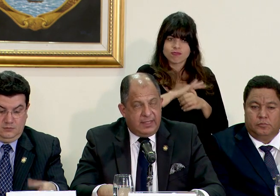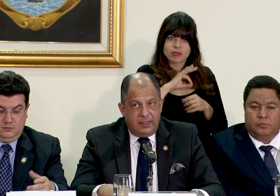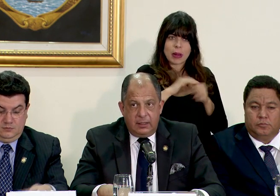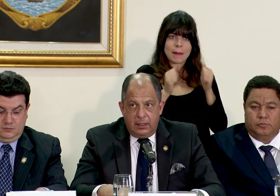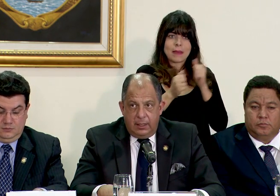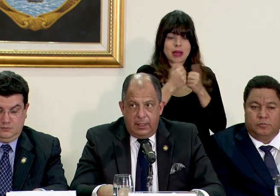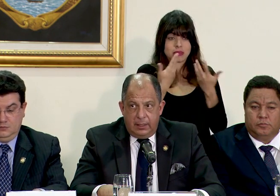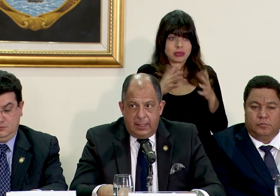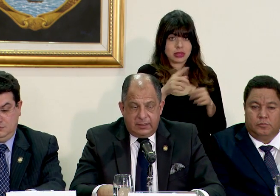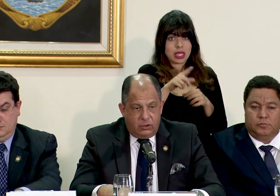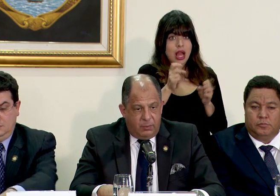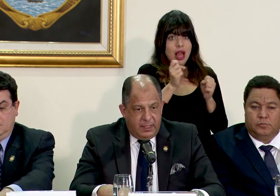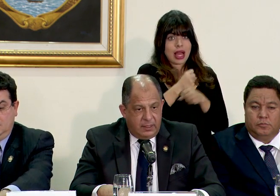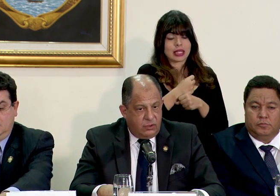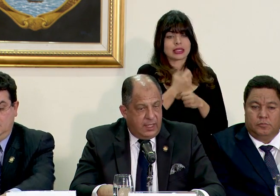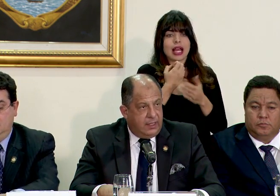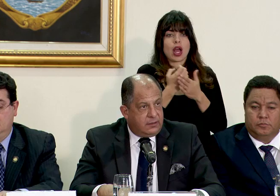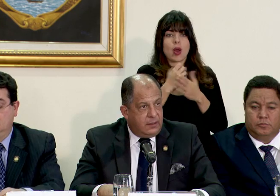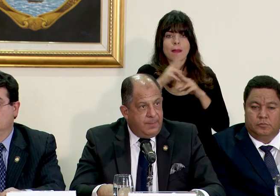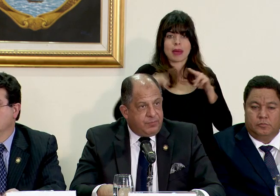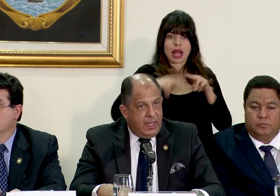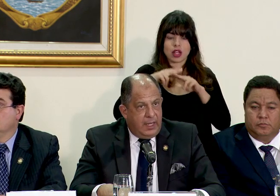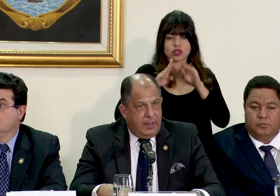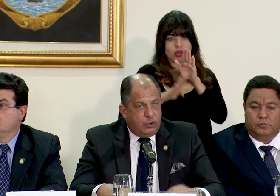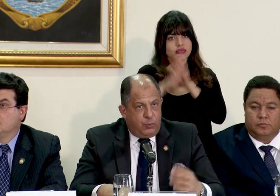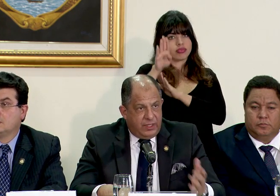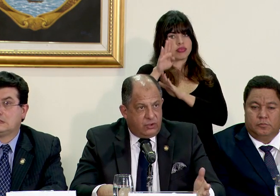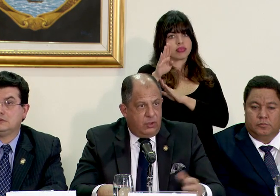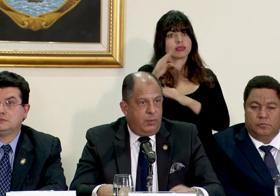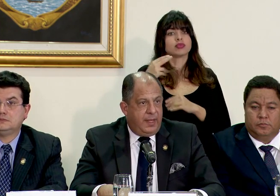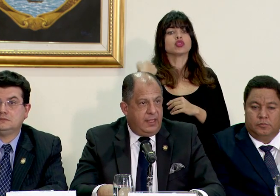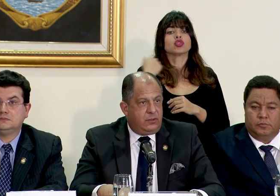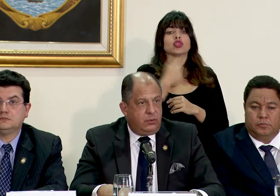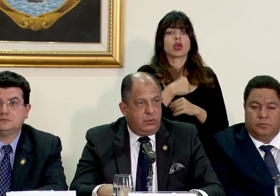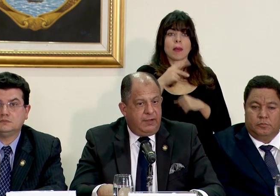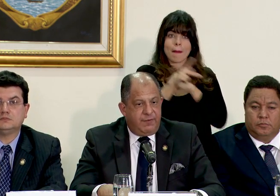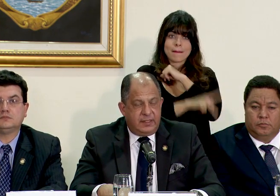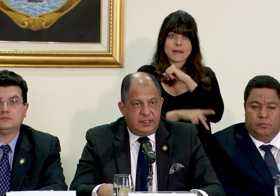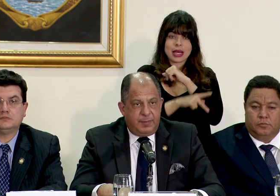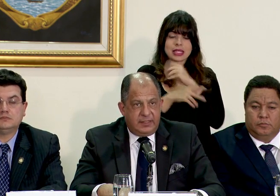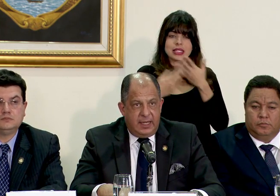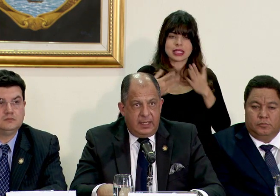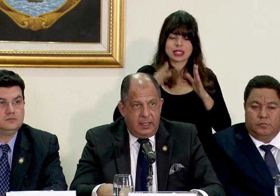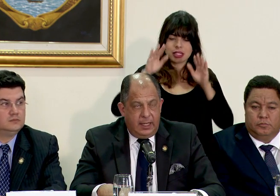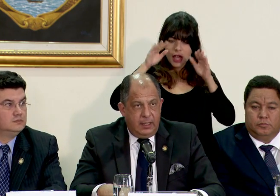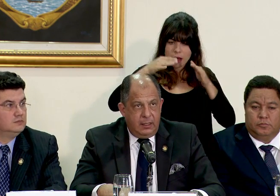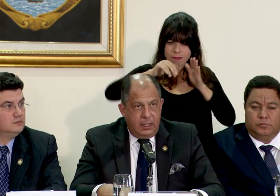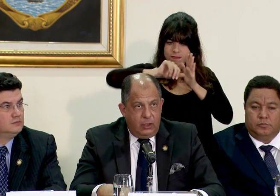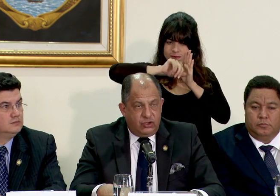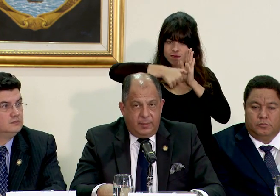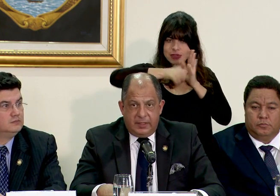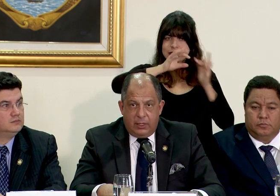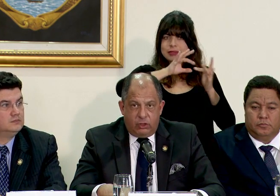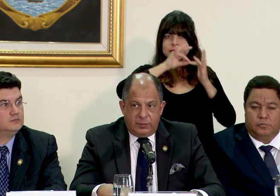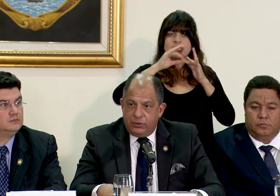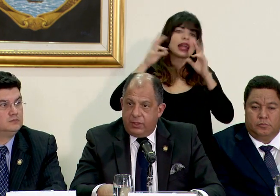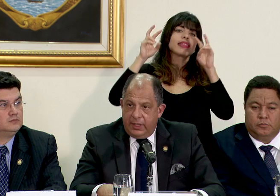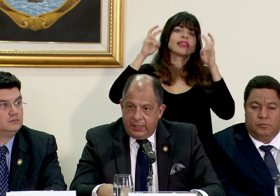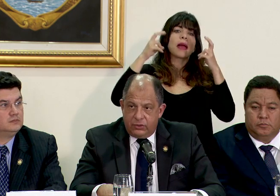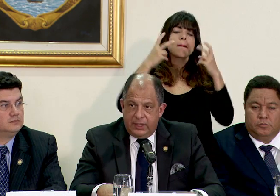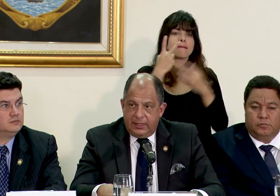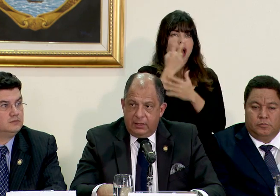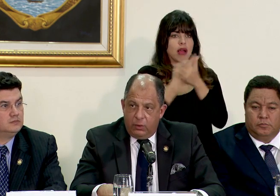lo hacen, las economías nacionales. Hemos puesto como país un énfasis especial en los temas de la